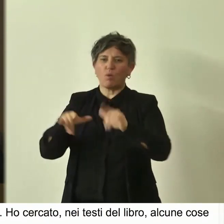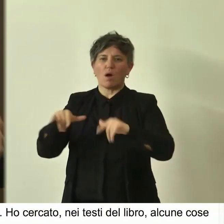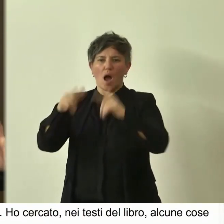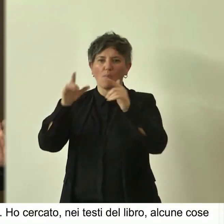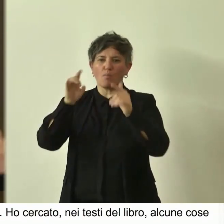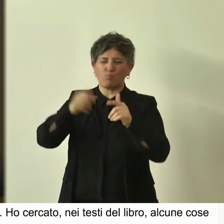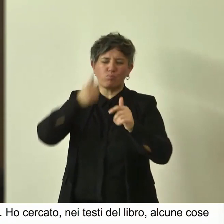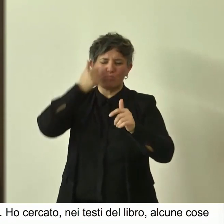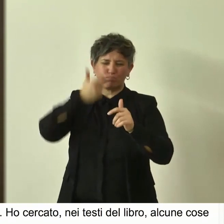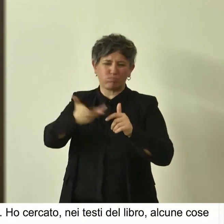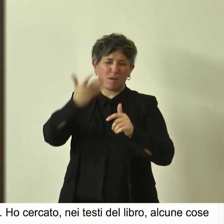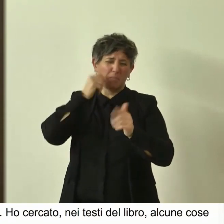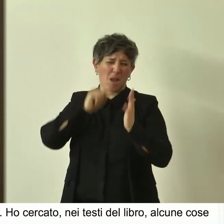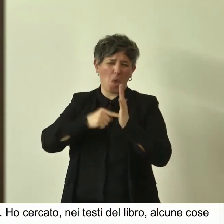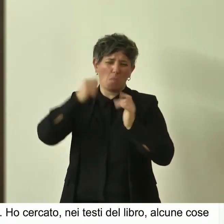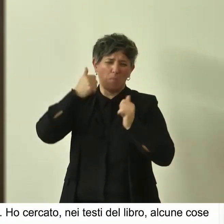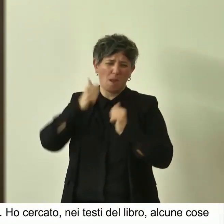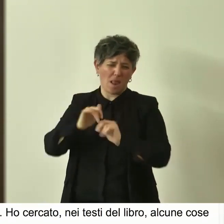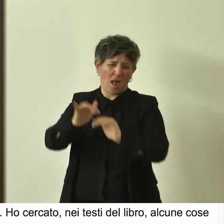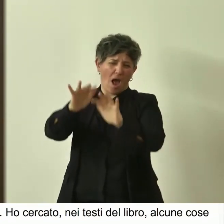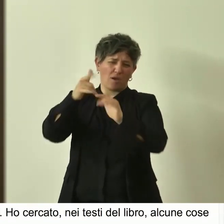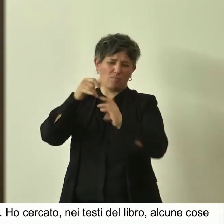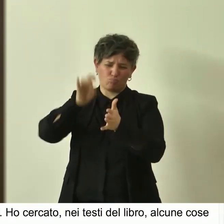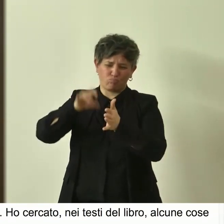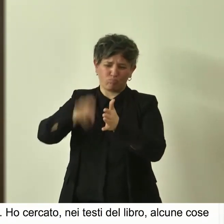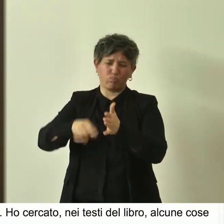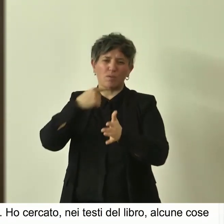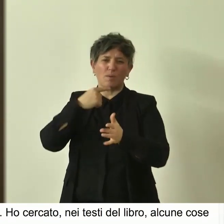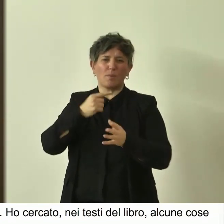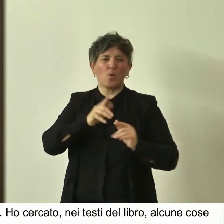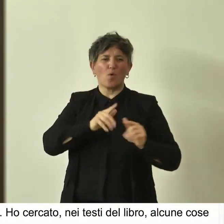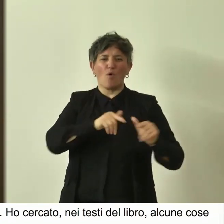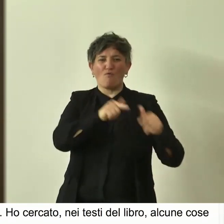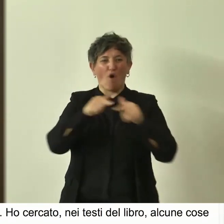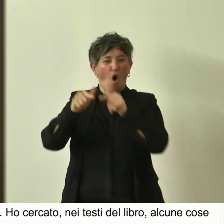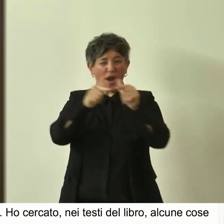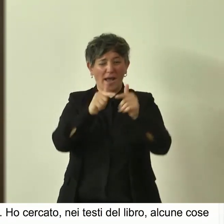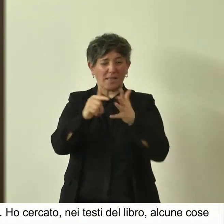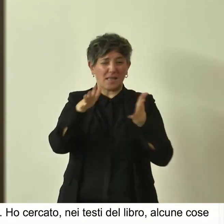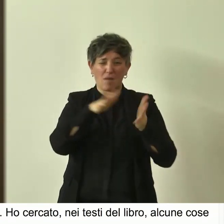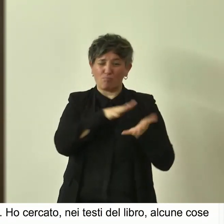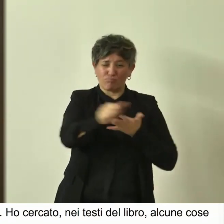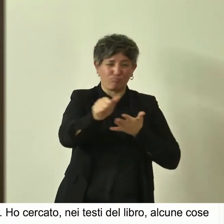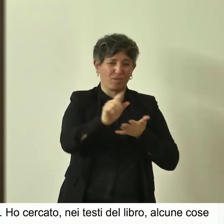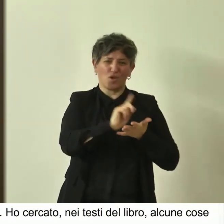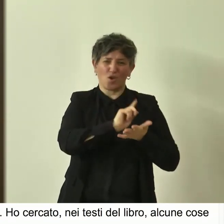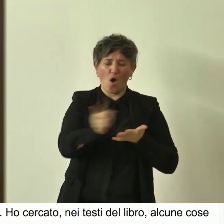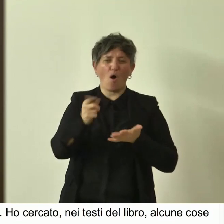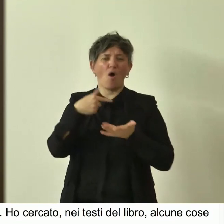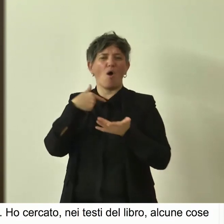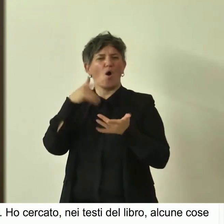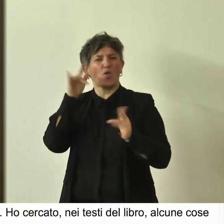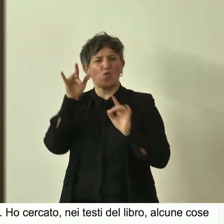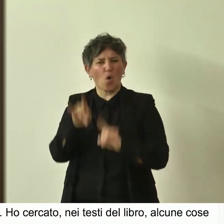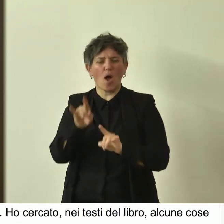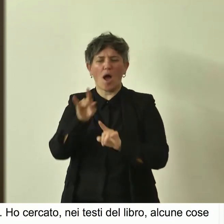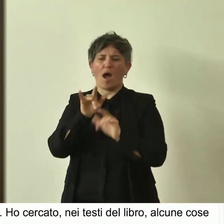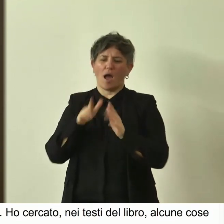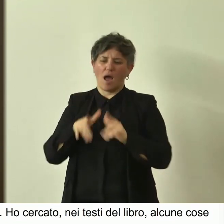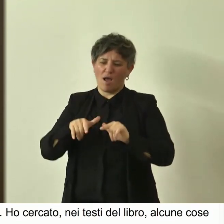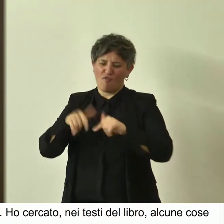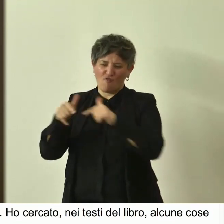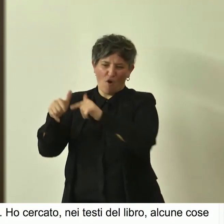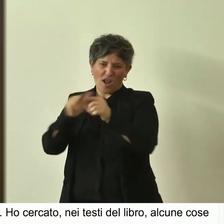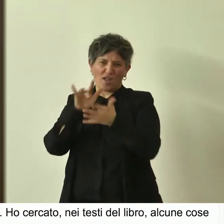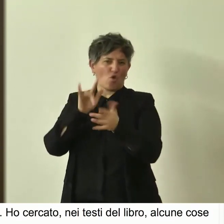milioni, miliardi, si è parlato soprattutto di foreste da non cancellare, da non intaccare, come sta ancora oggi avvenendo